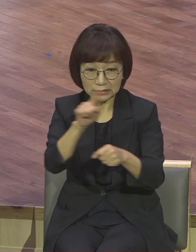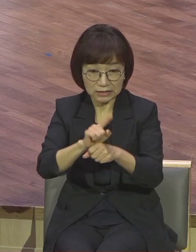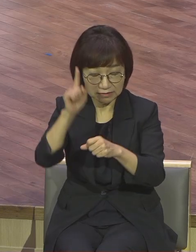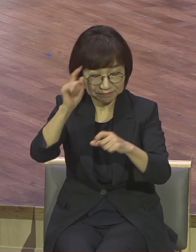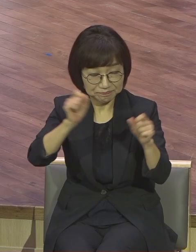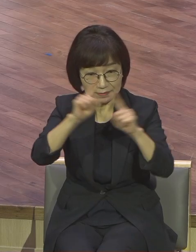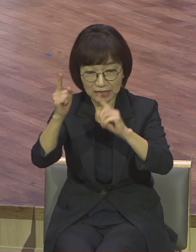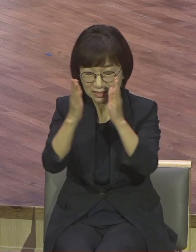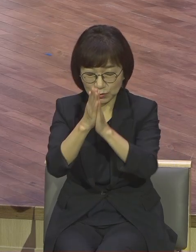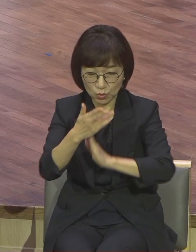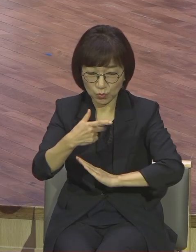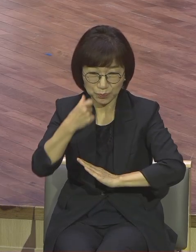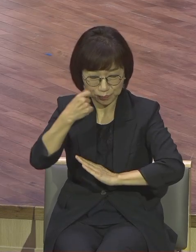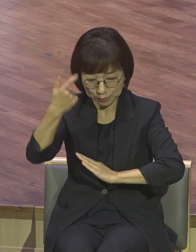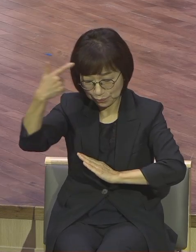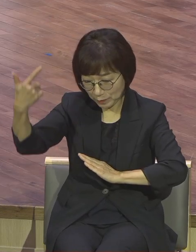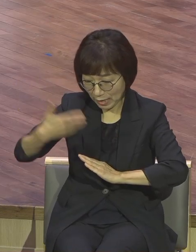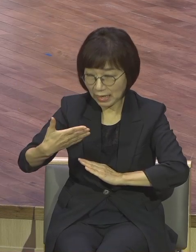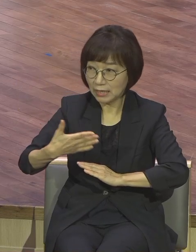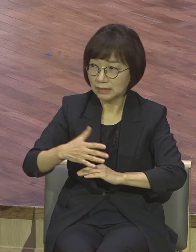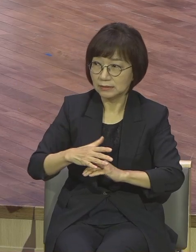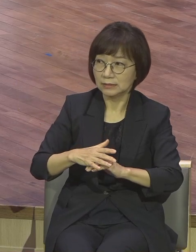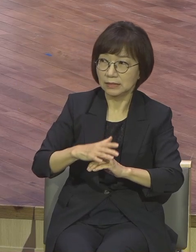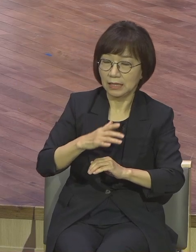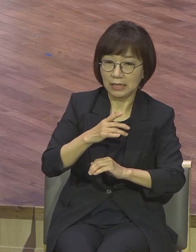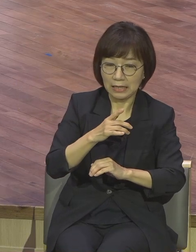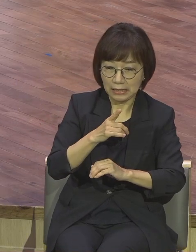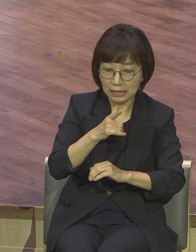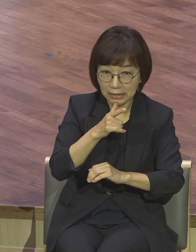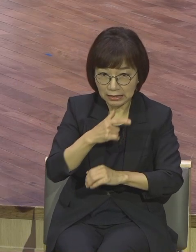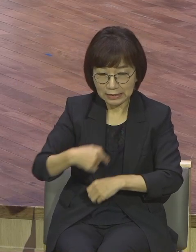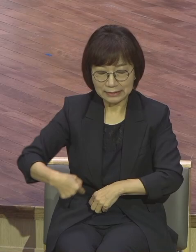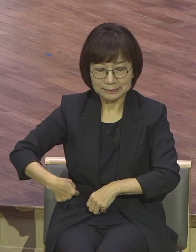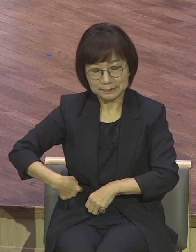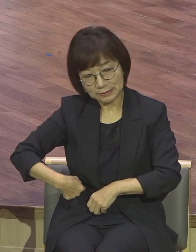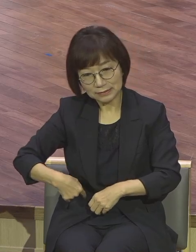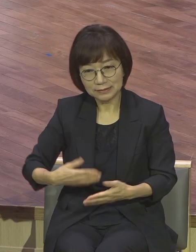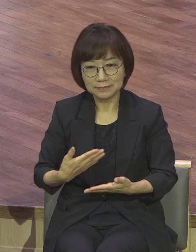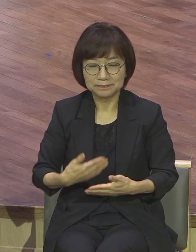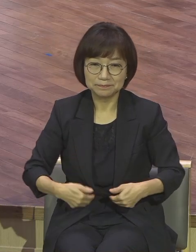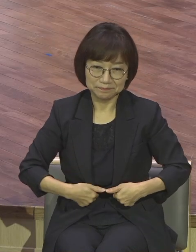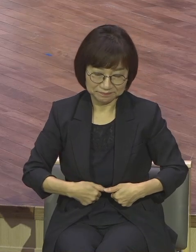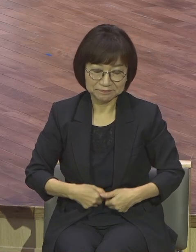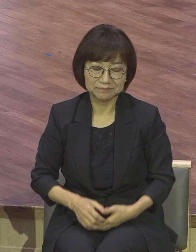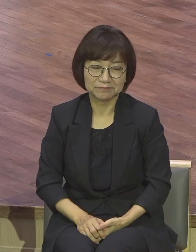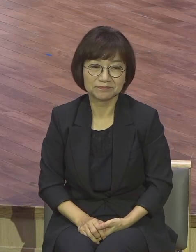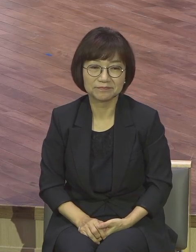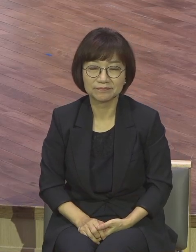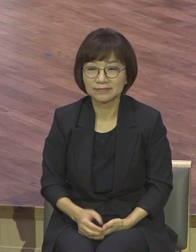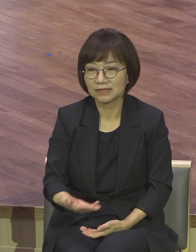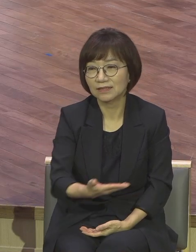한 시간도 기도를 못하겠더냐 영계 모든 성도들